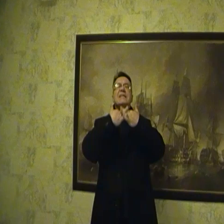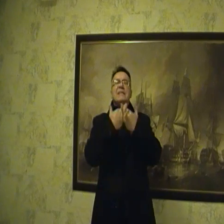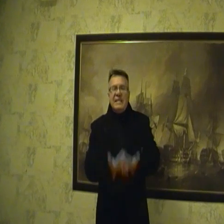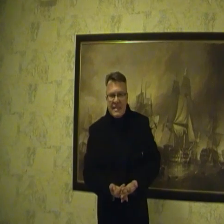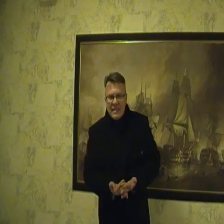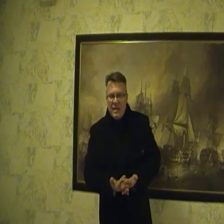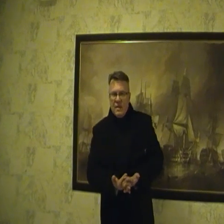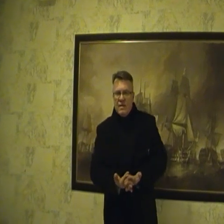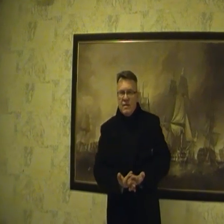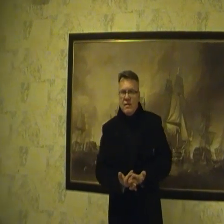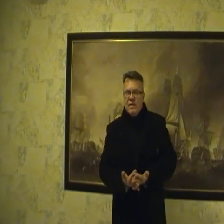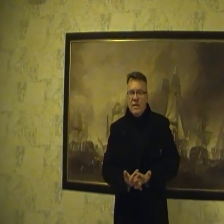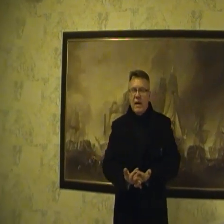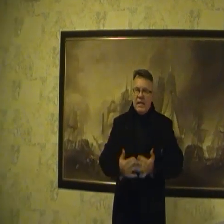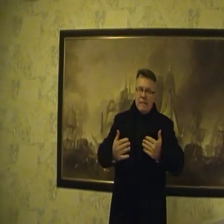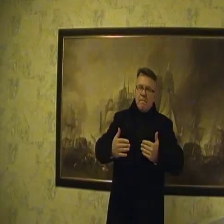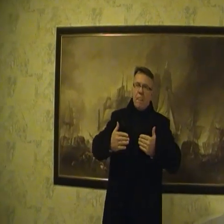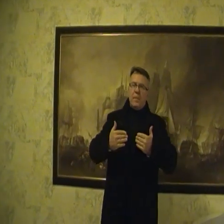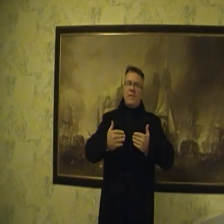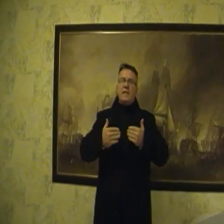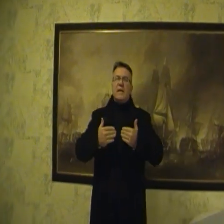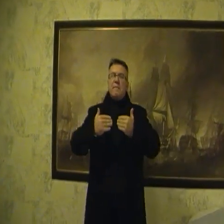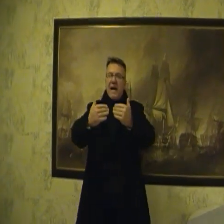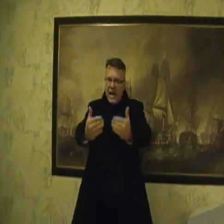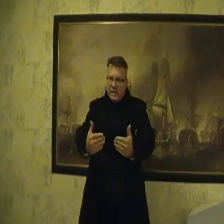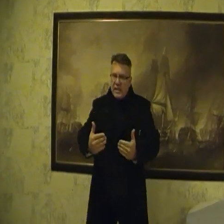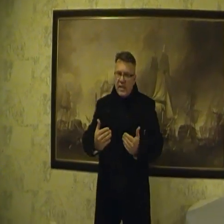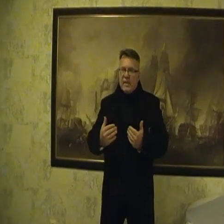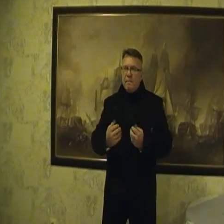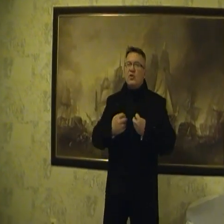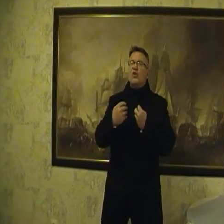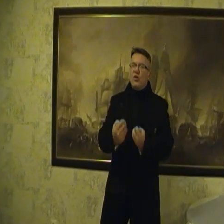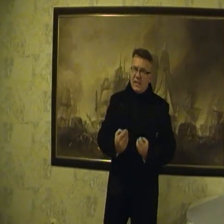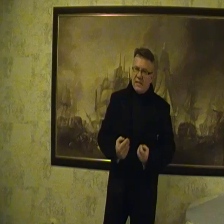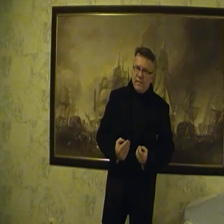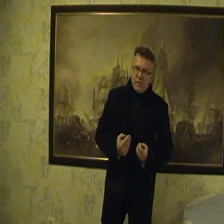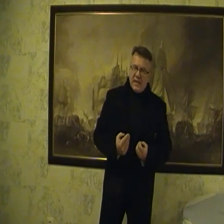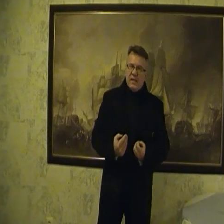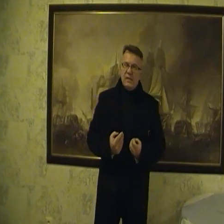nie istnieje. ale jak ta metodologia dezinformacji